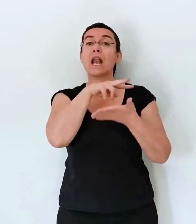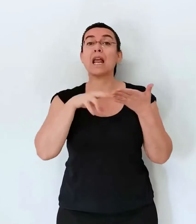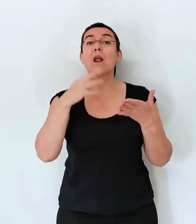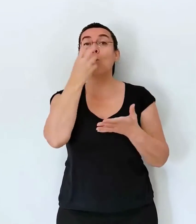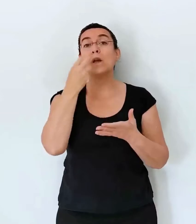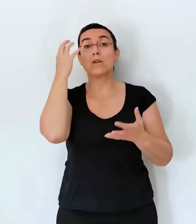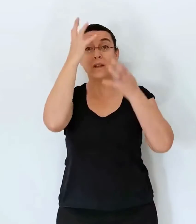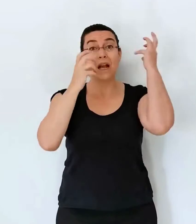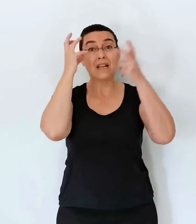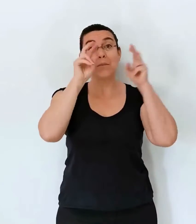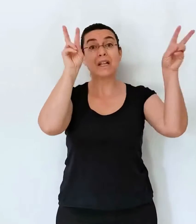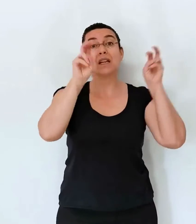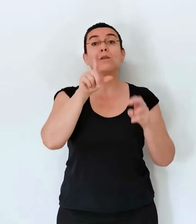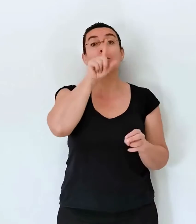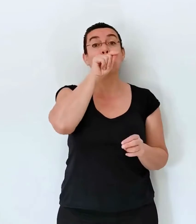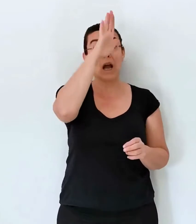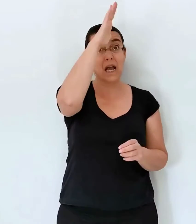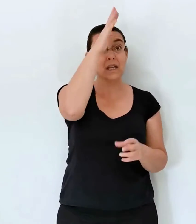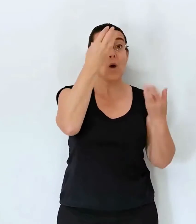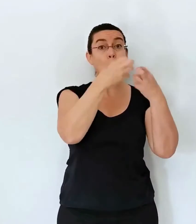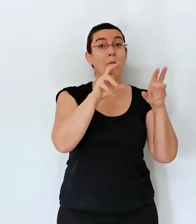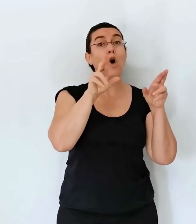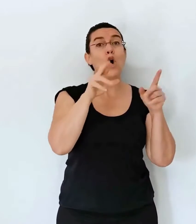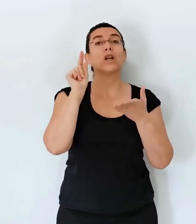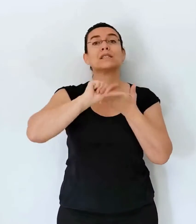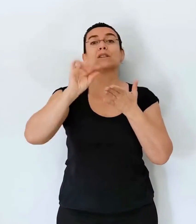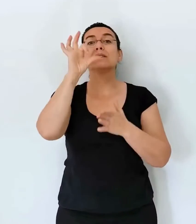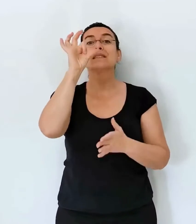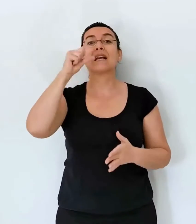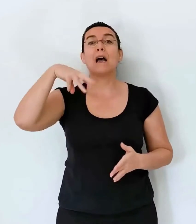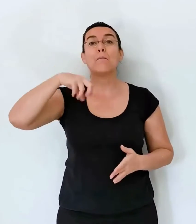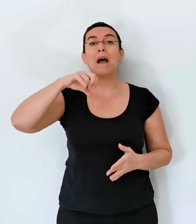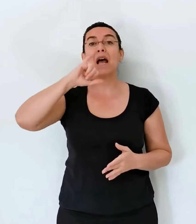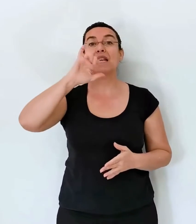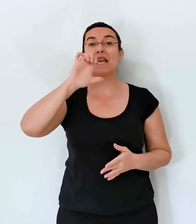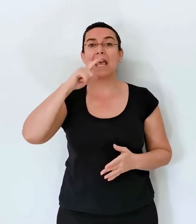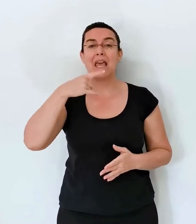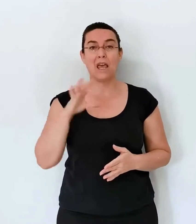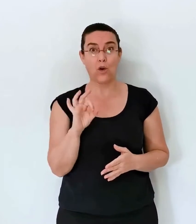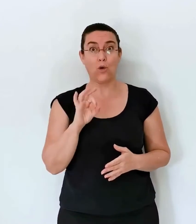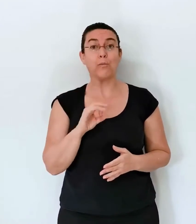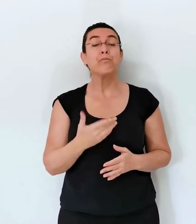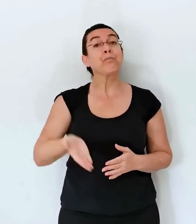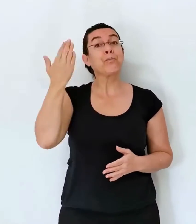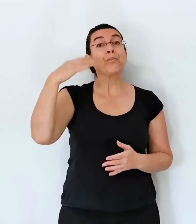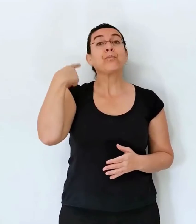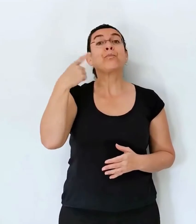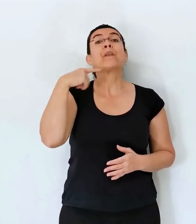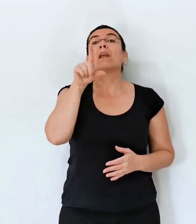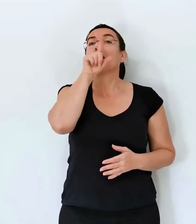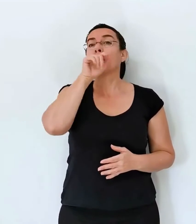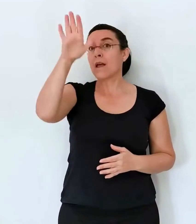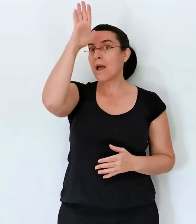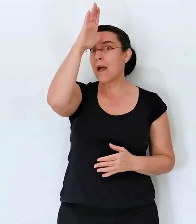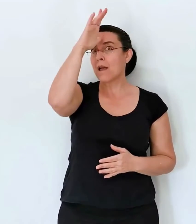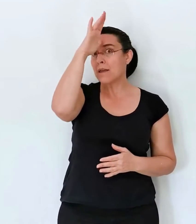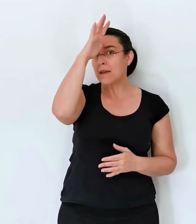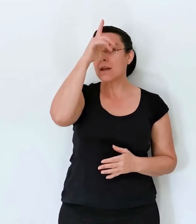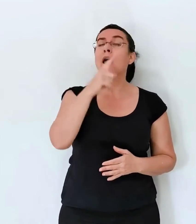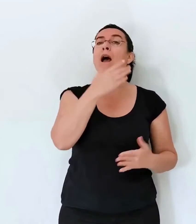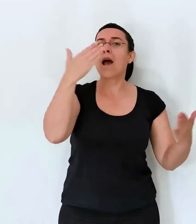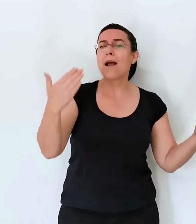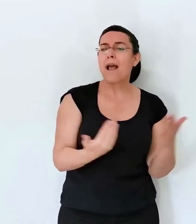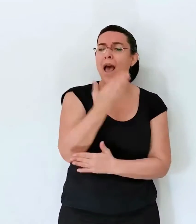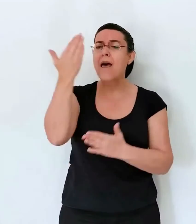en la fábula La gallina de los huevos de oro de Félix María Samaniego. Érase una gallina que ponía